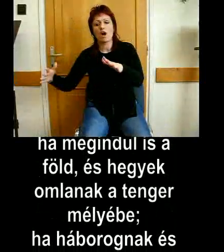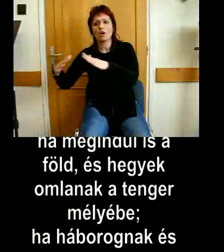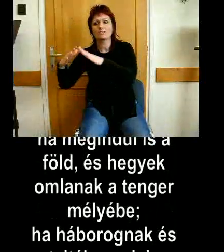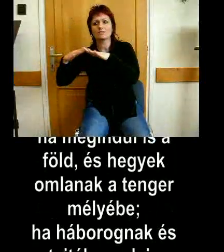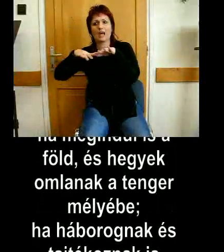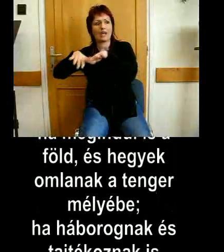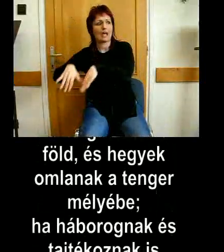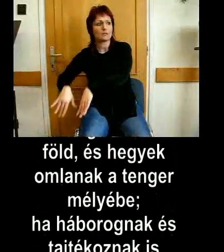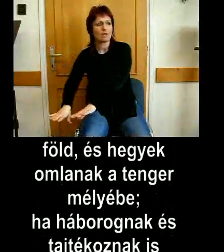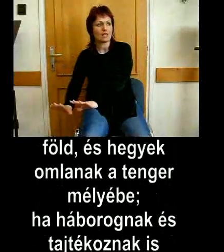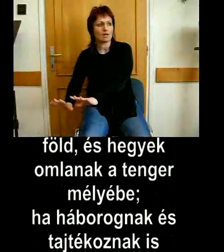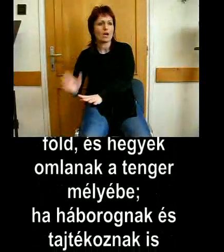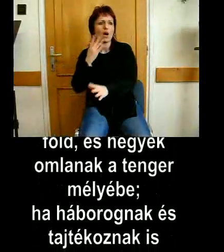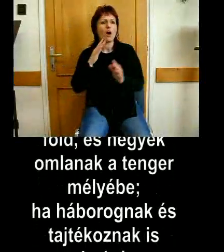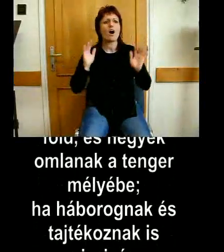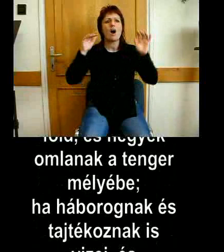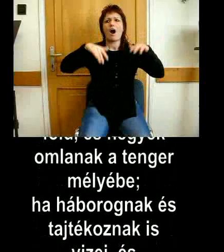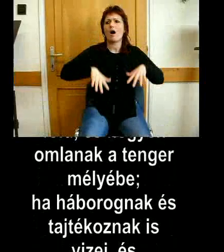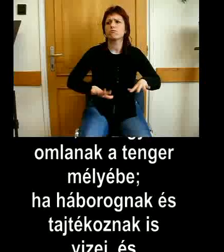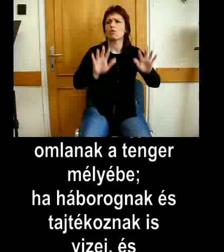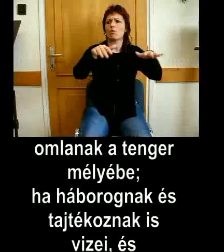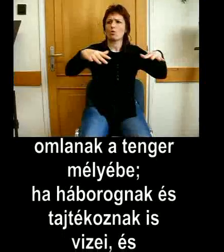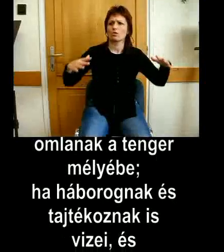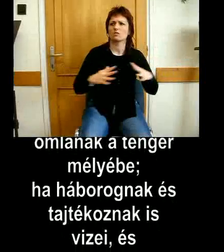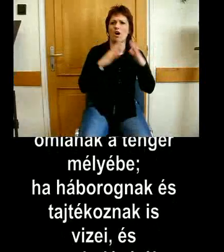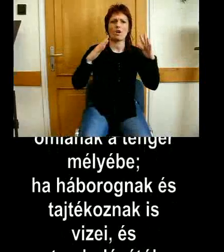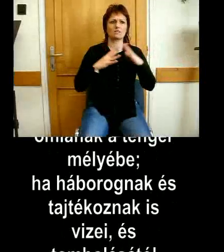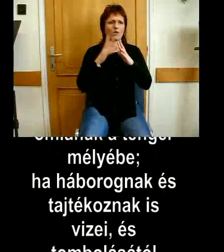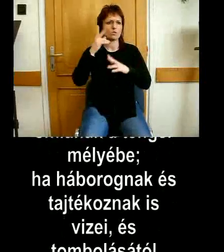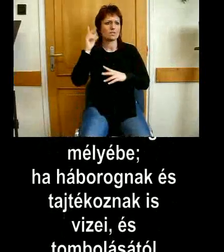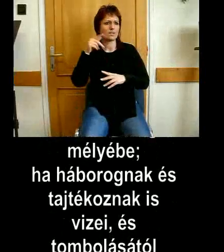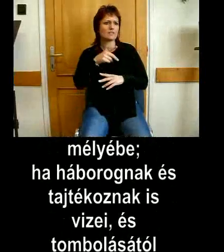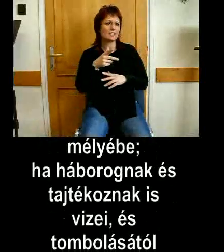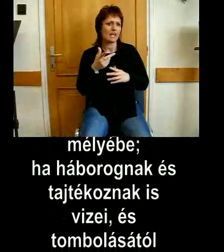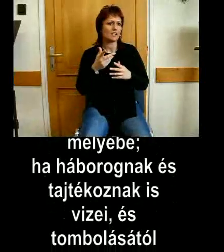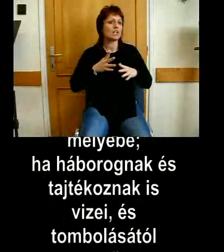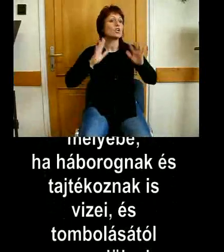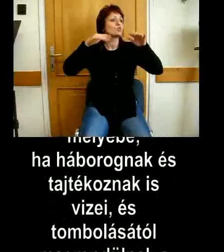háborognak és tajtékoznak is vizei, és tombolásától megrendülnek a hegyek.